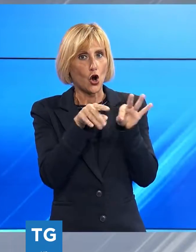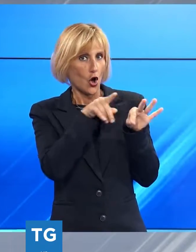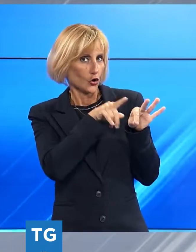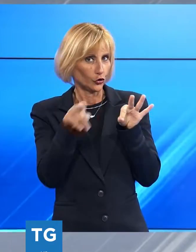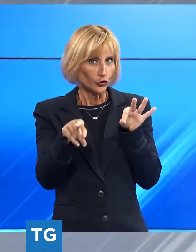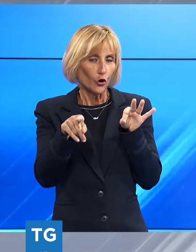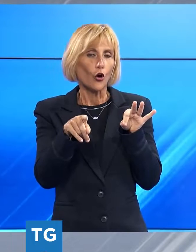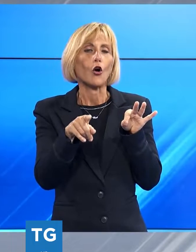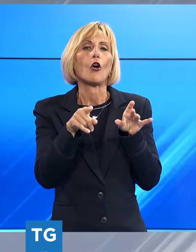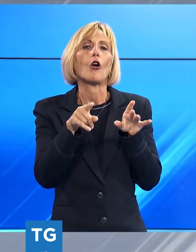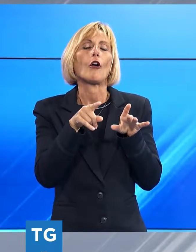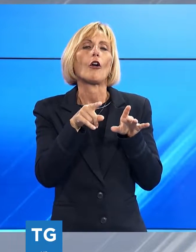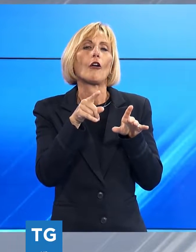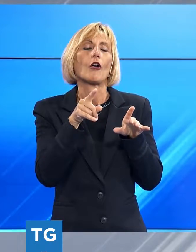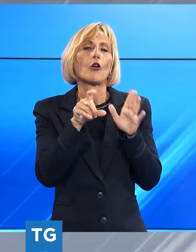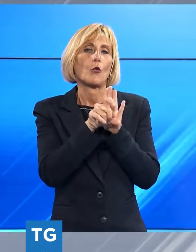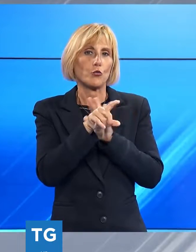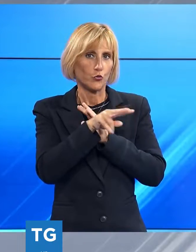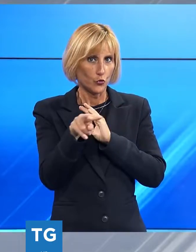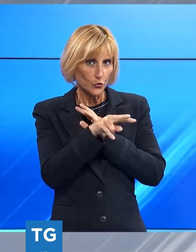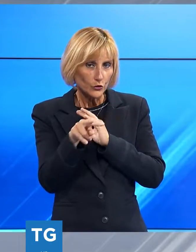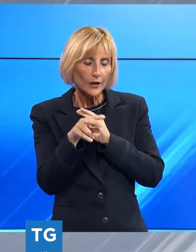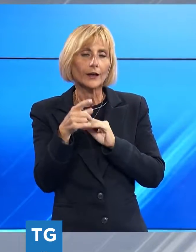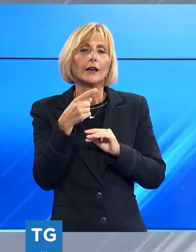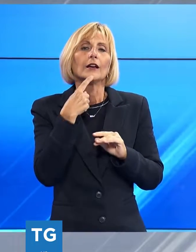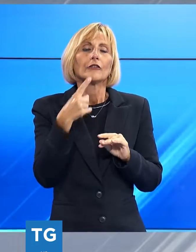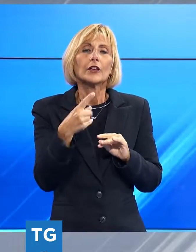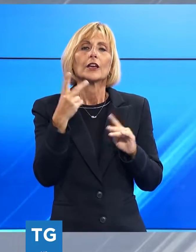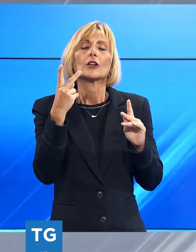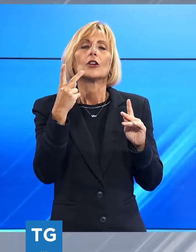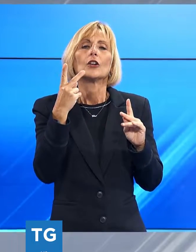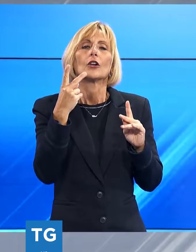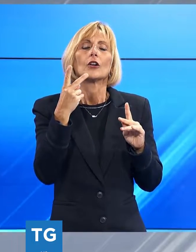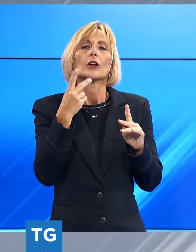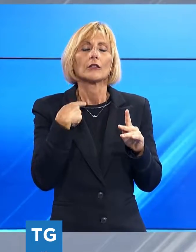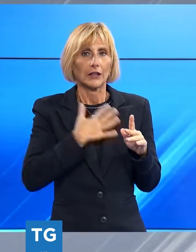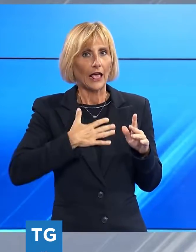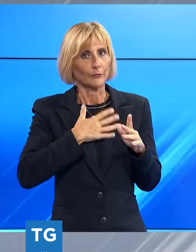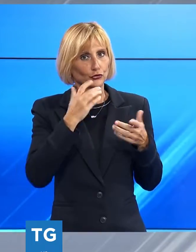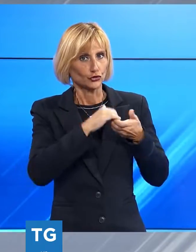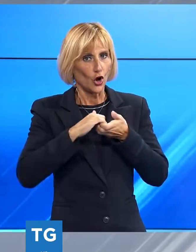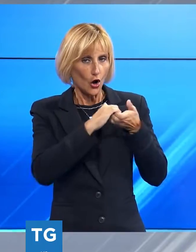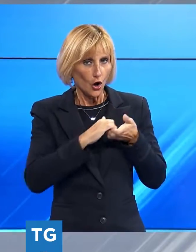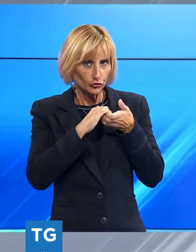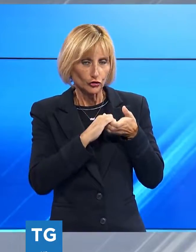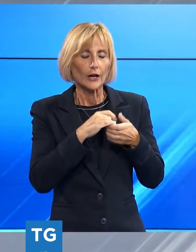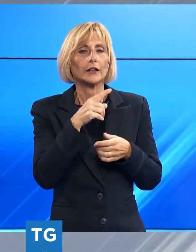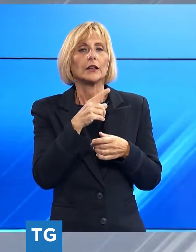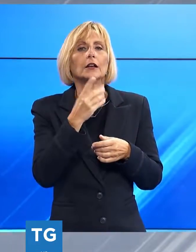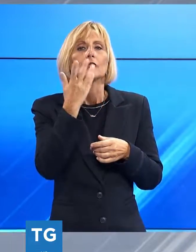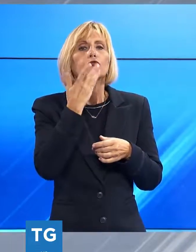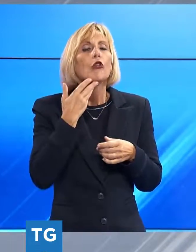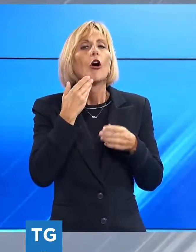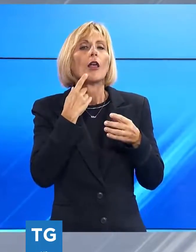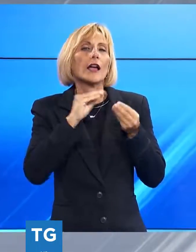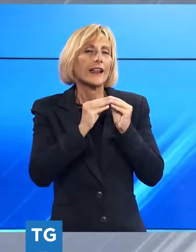che sulle mura stanno esplodendo in quanto aggradimento sui social, ed è un'iniziativa che vuole creare anche un pacchetto turistico nella vasta